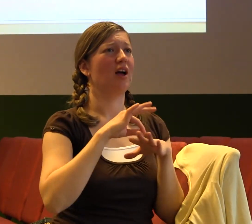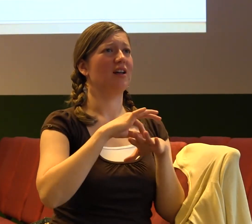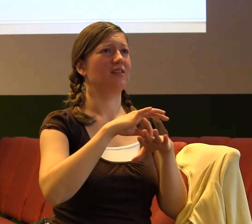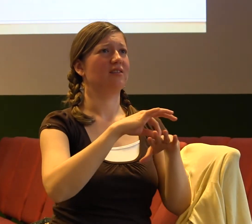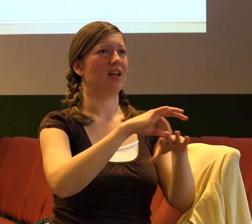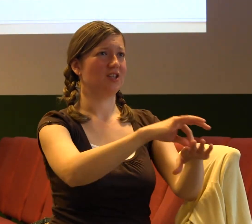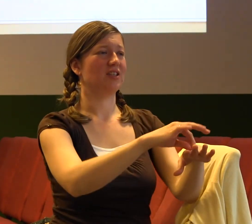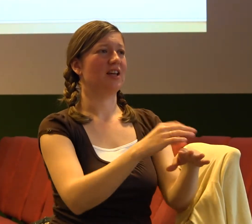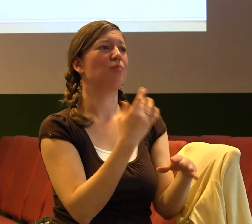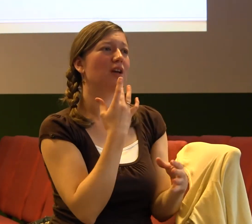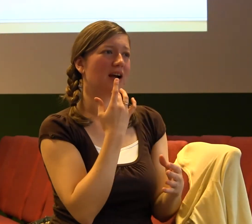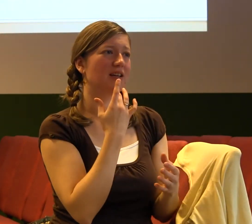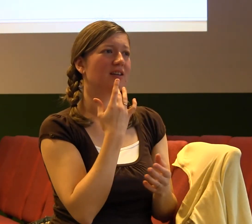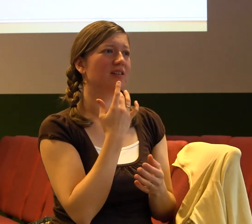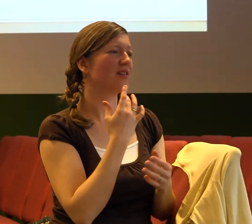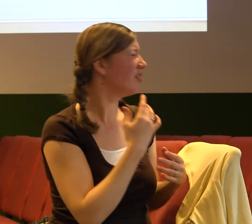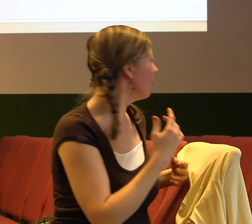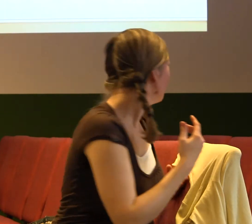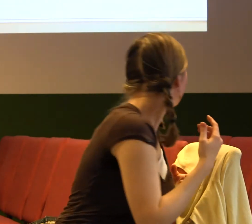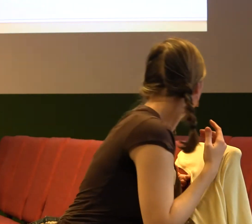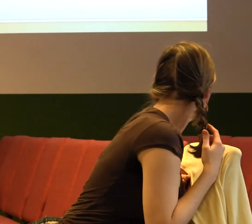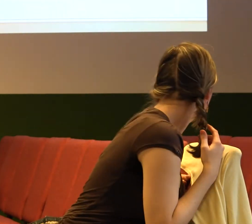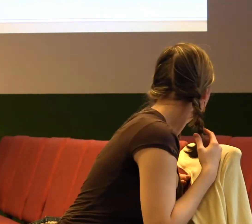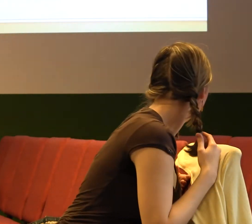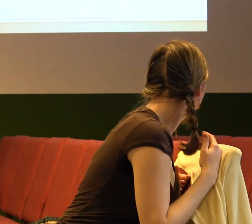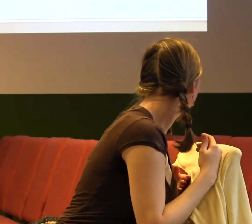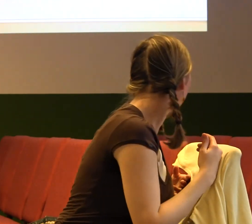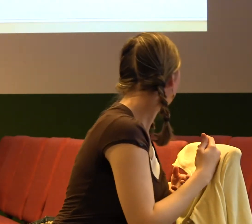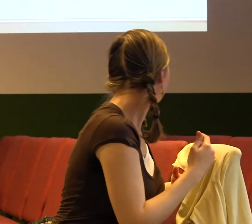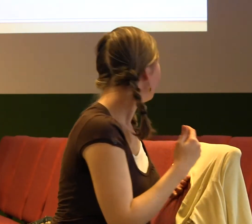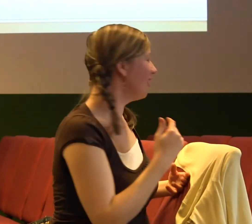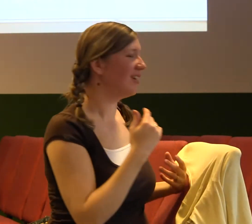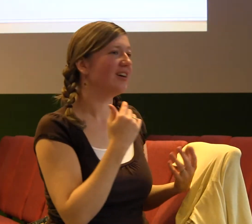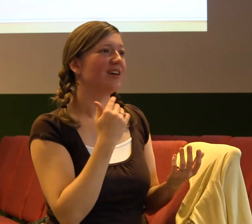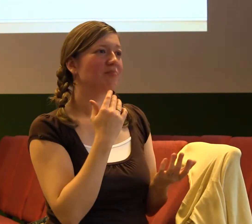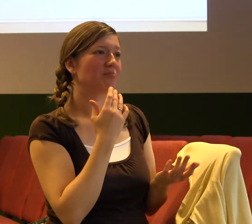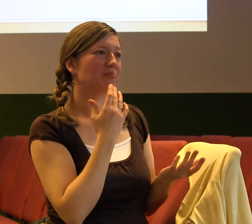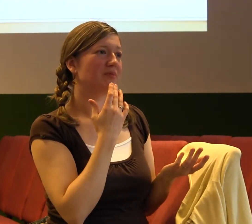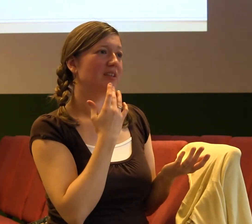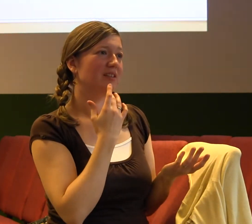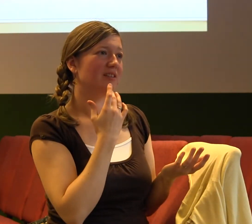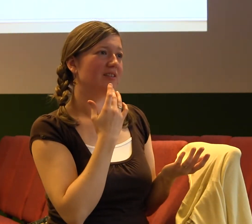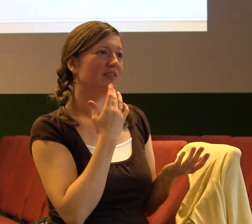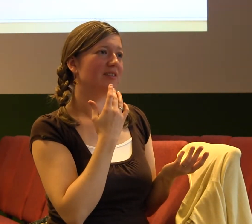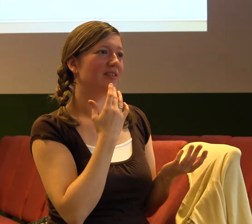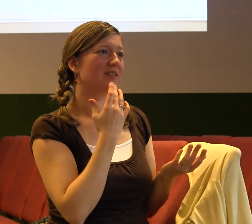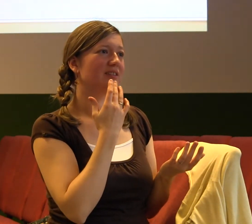Druhá otázka, jaké talenty mám od Boha a mohl nebo mohla, bych je v práci používat.